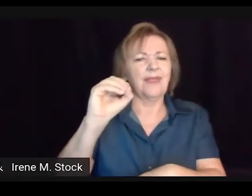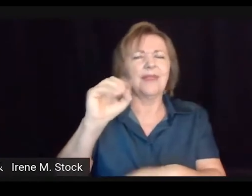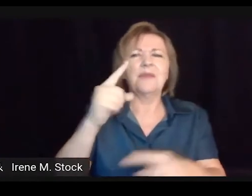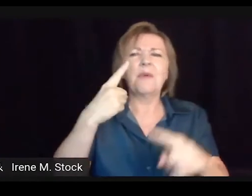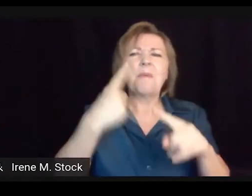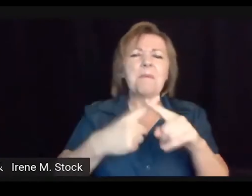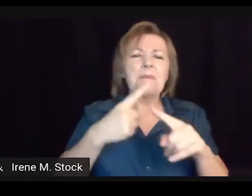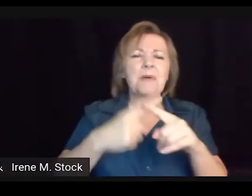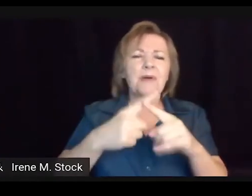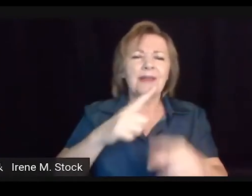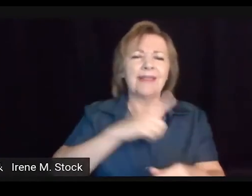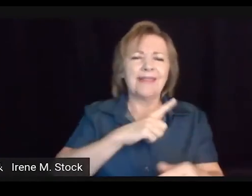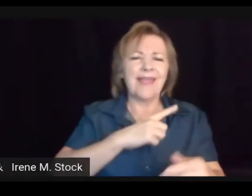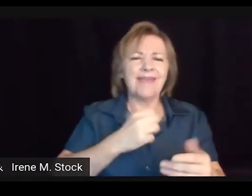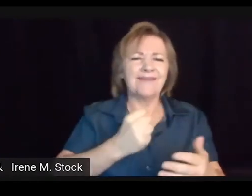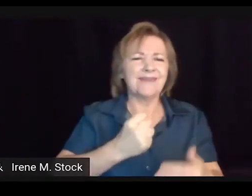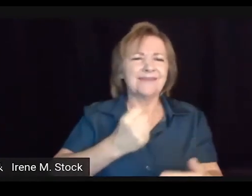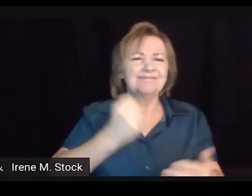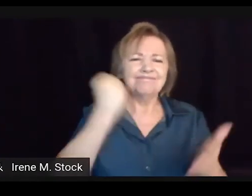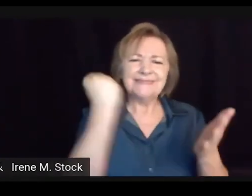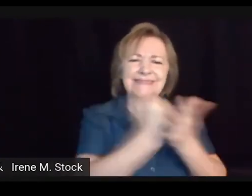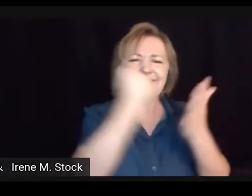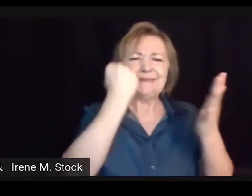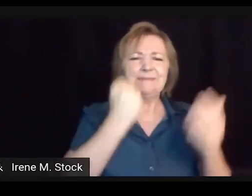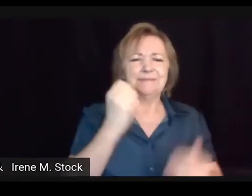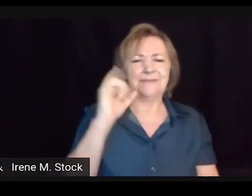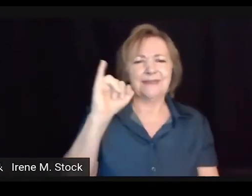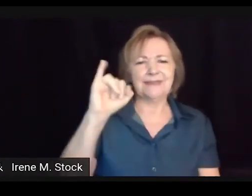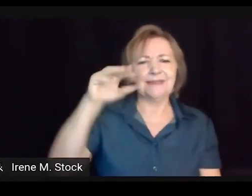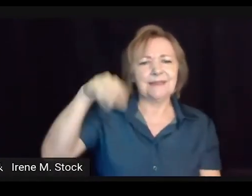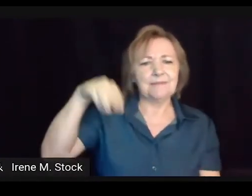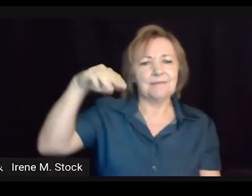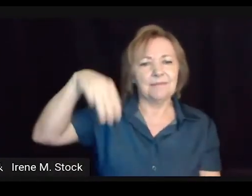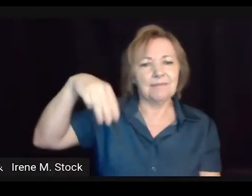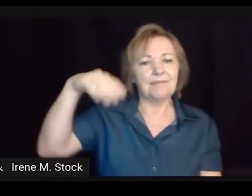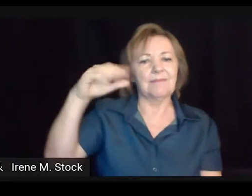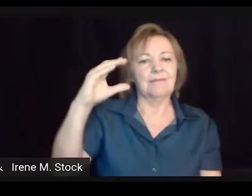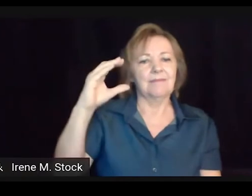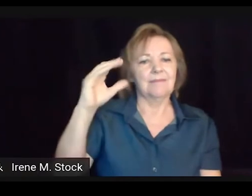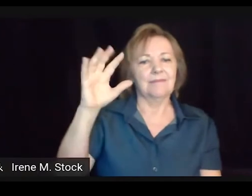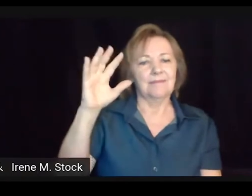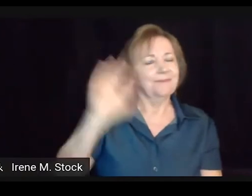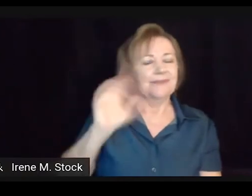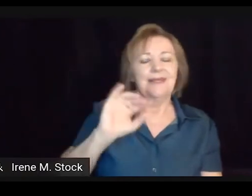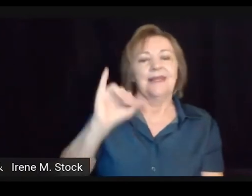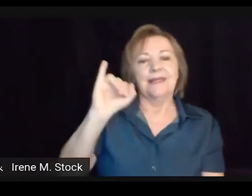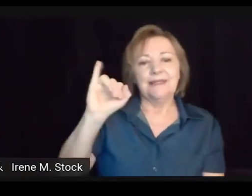Também ali sobre o Congresso de Milão, em 1880. Esse marco tão importante.